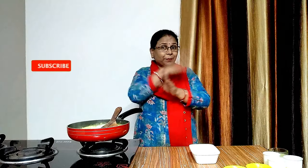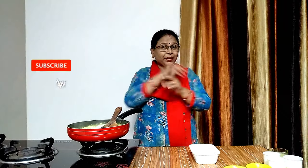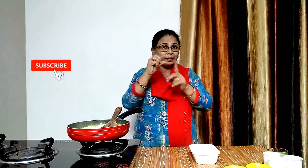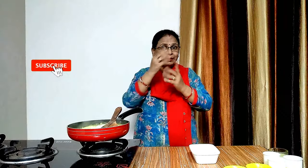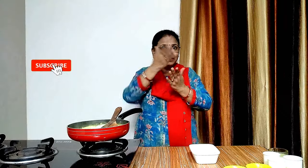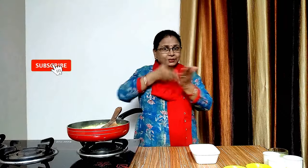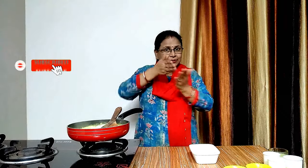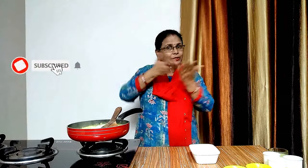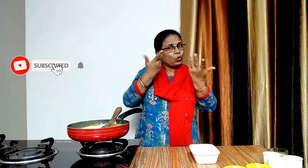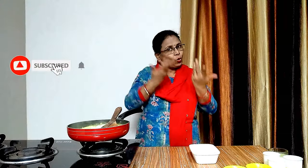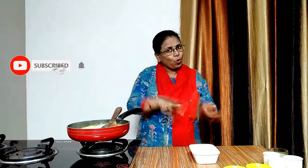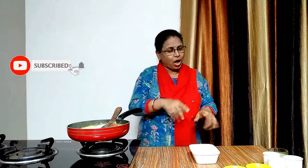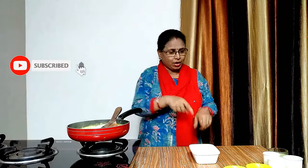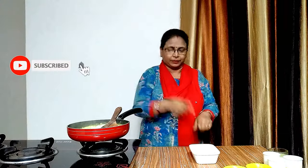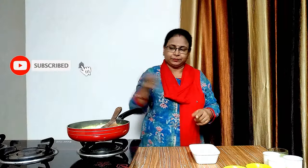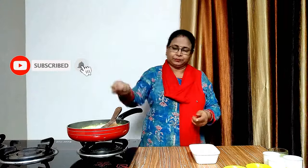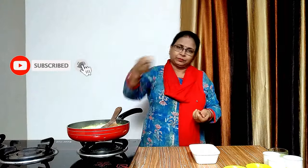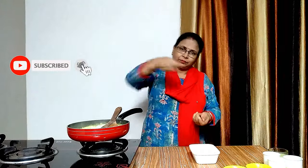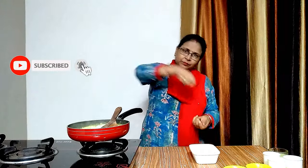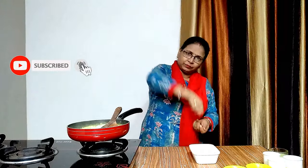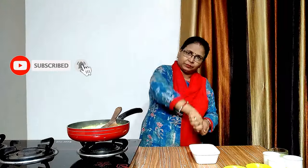अब हम इस दूद को कटे हुए पनीर के उपर डाल लेंगे